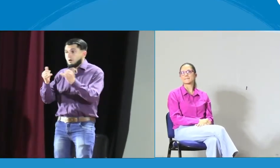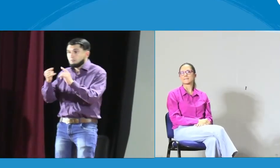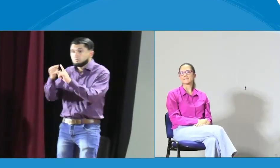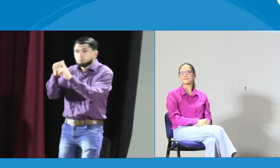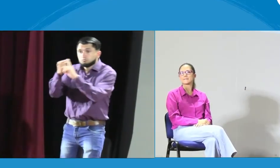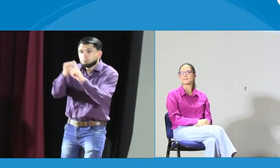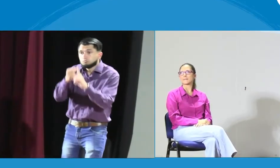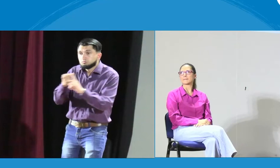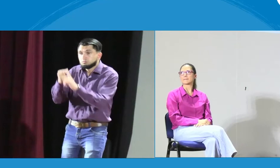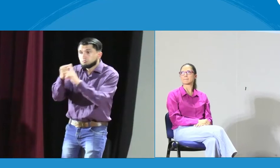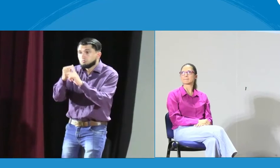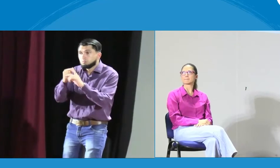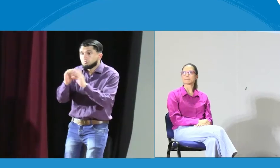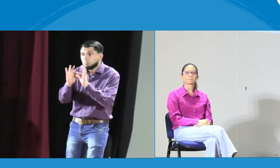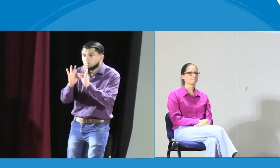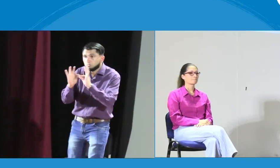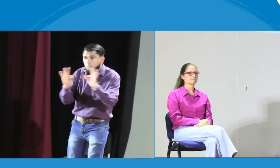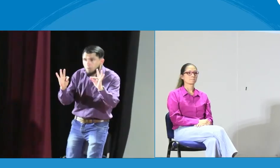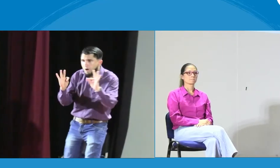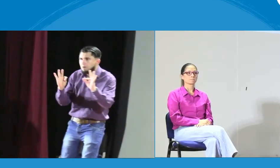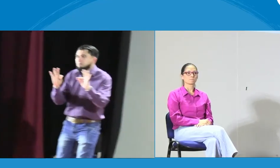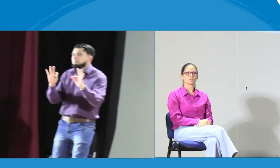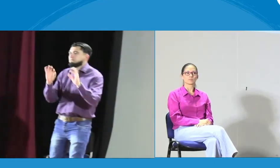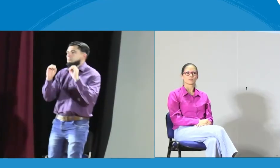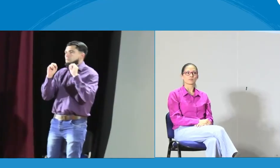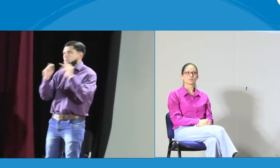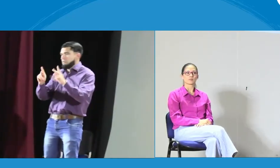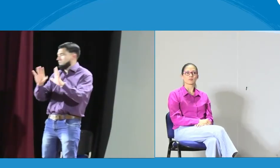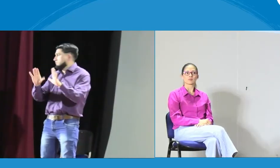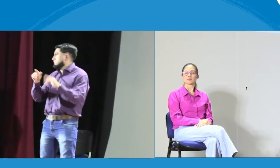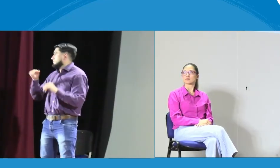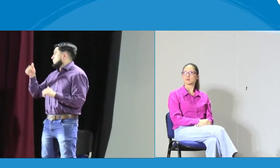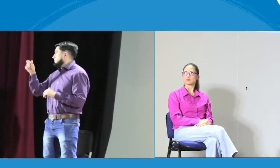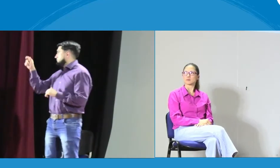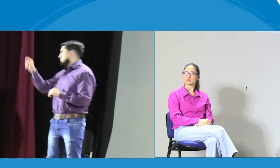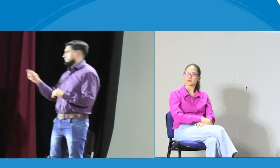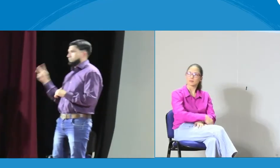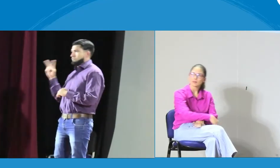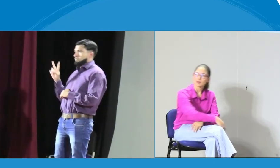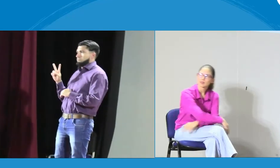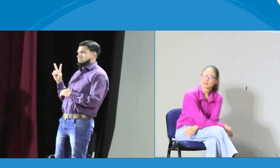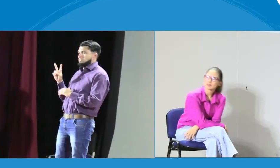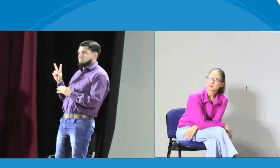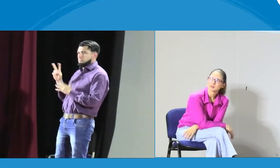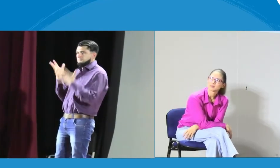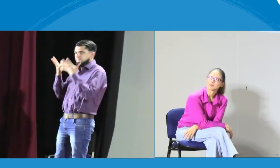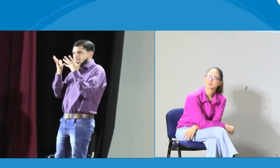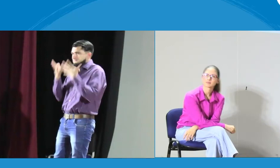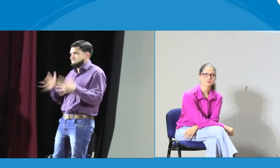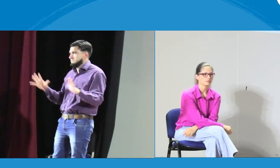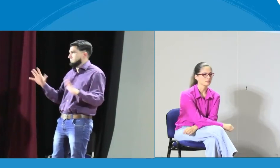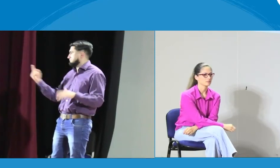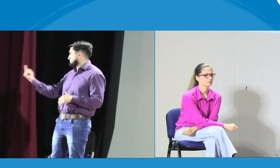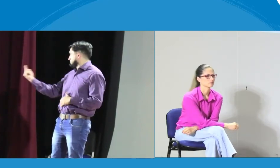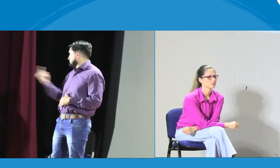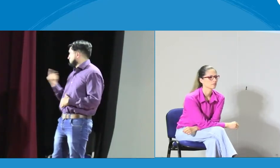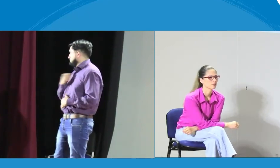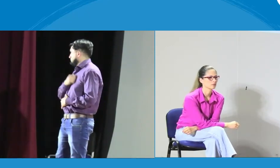Muy bien. Y ahora, no sé si ya tenemos a alguien por Zoom. Miren, como todavía no hay nadie por Zoom, vamos a darle